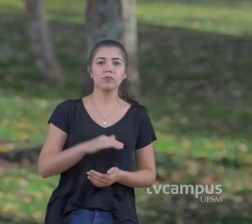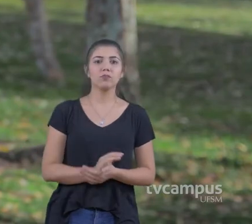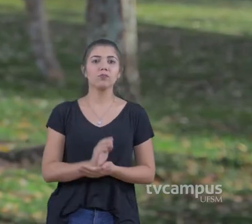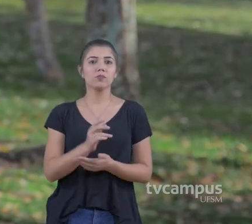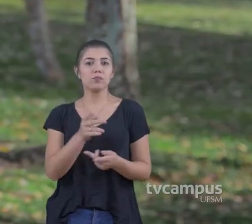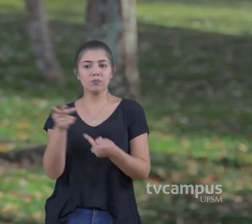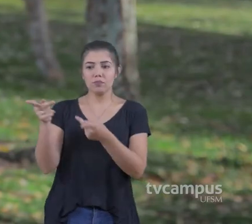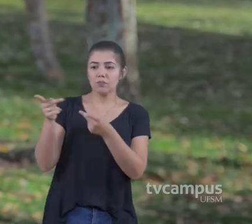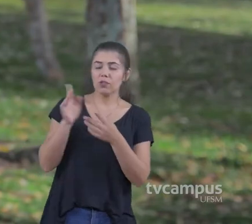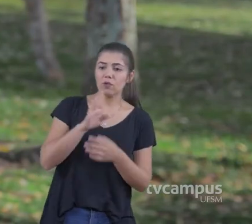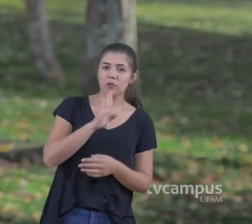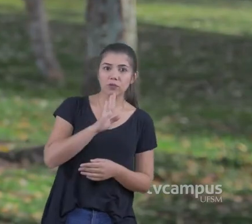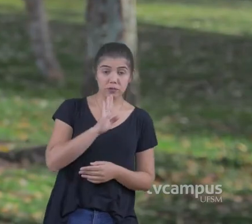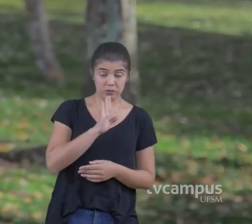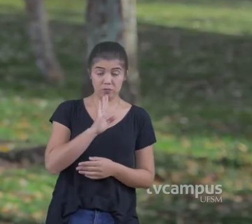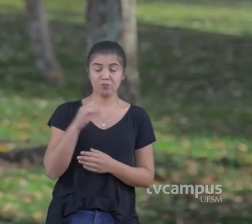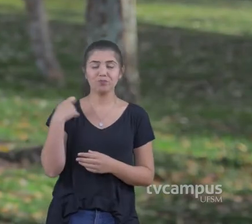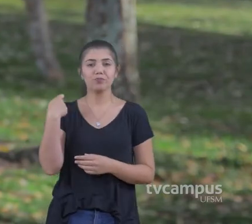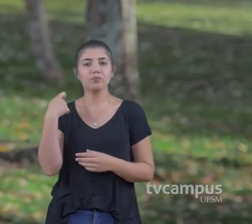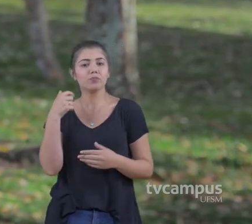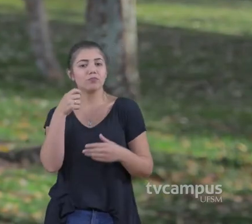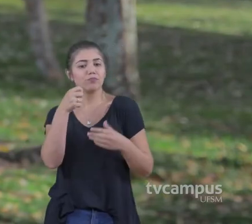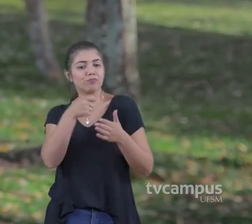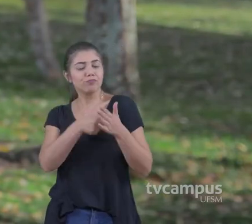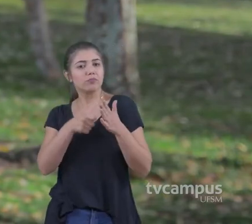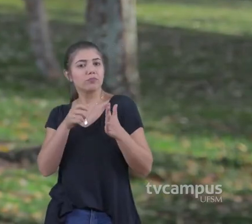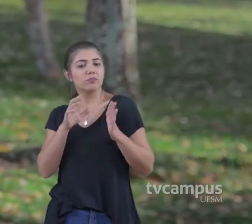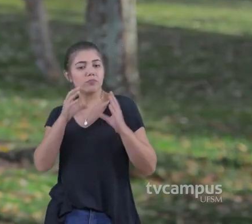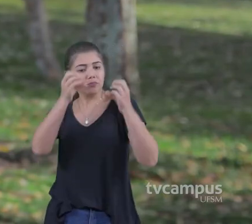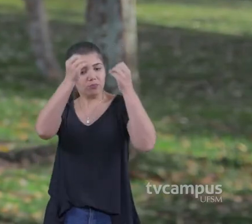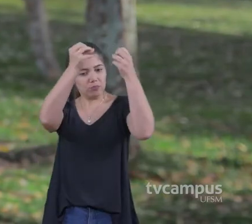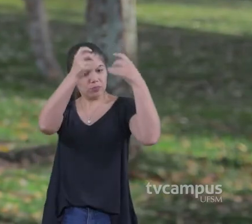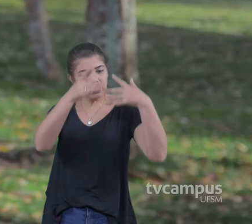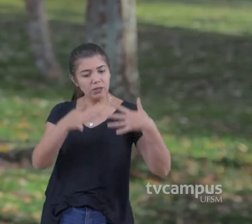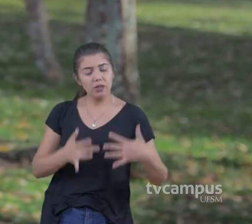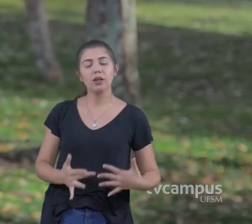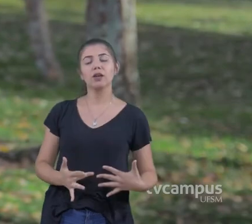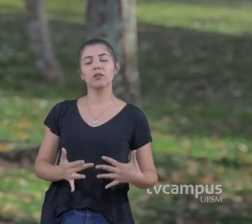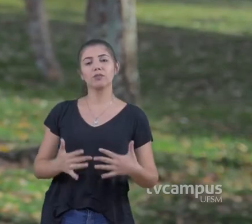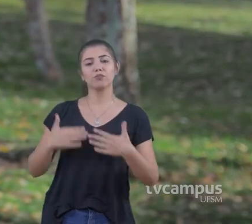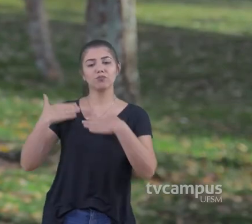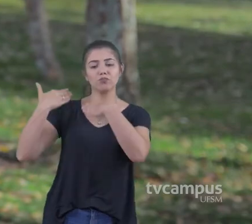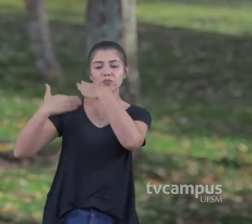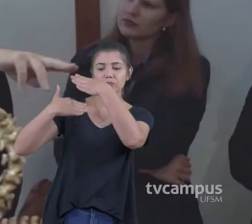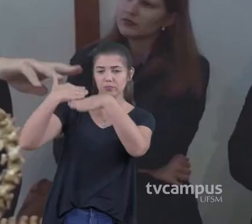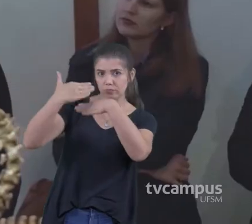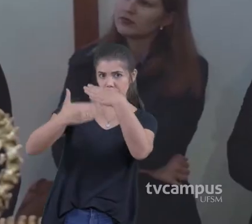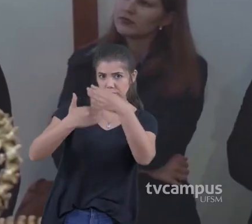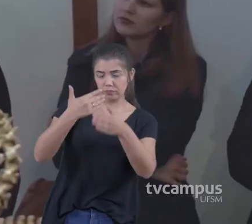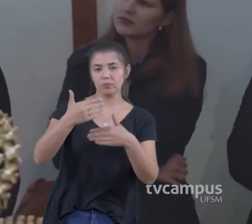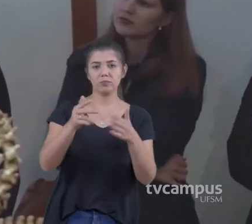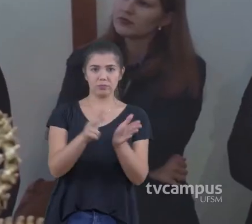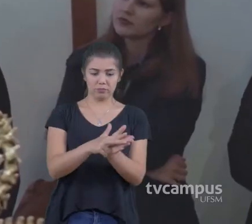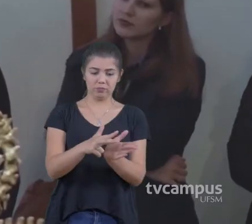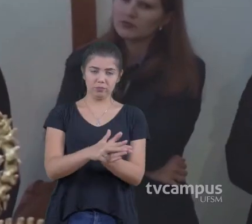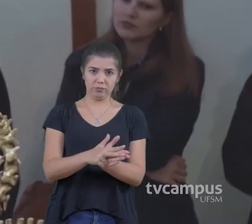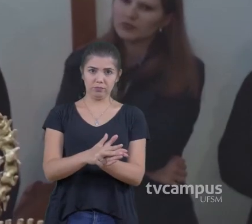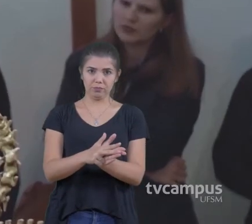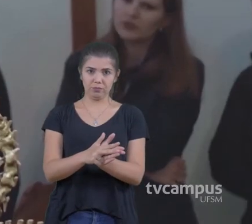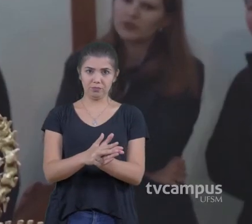a visitar o CAPA A gente procura integrar eles Com todo o processo de construção da ciência paleontológica Então, uma coisa interessante,